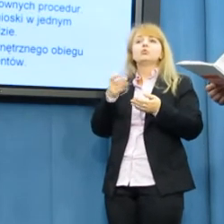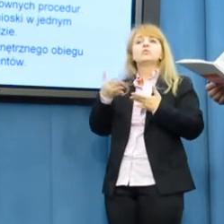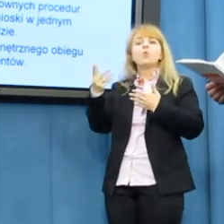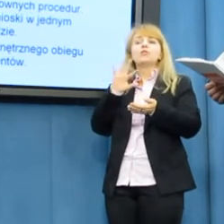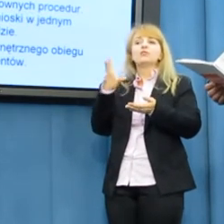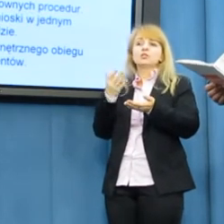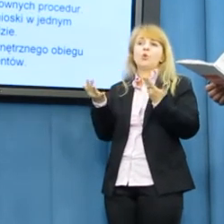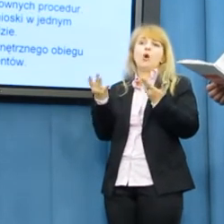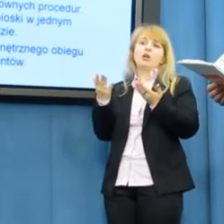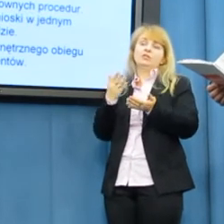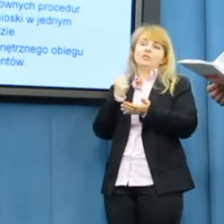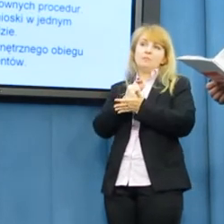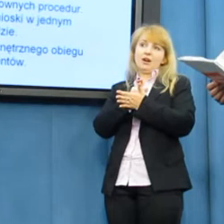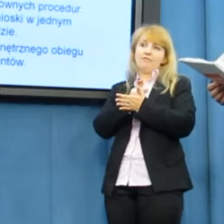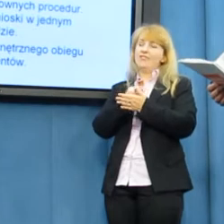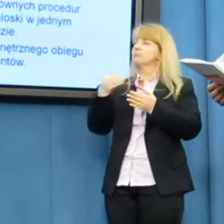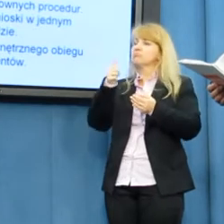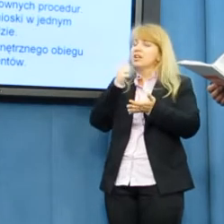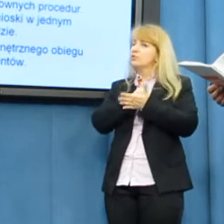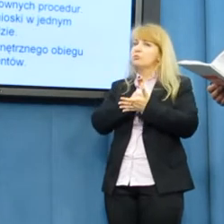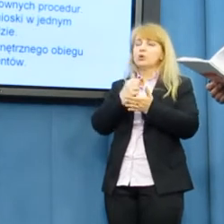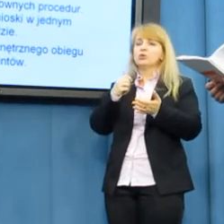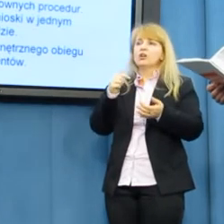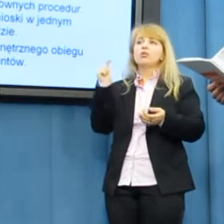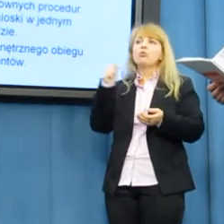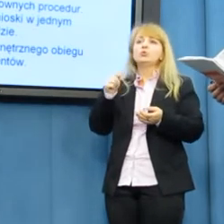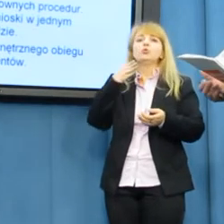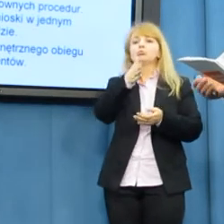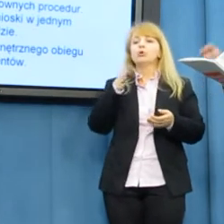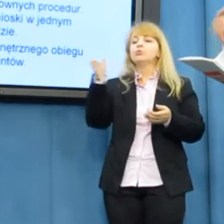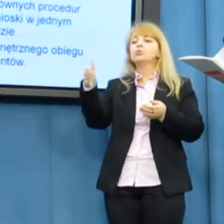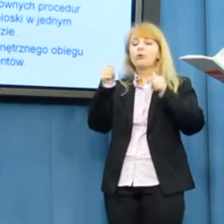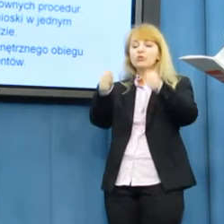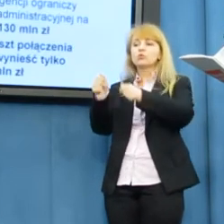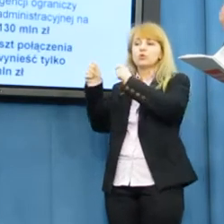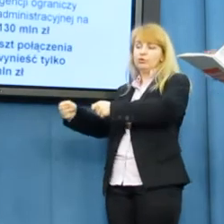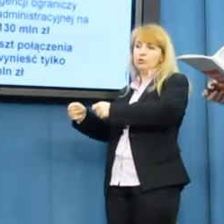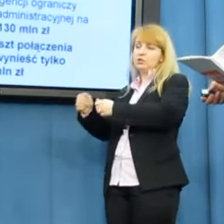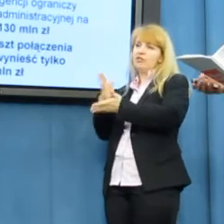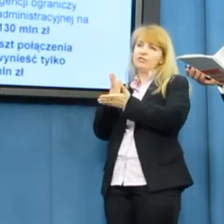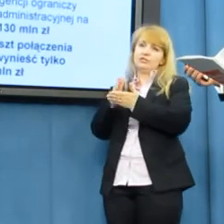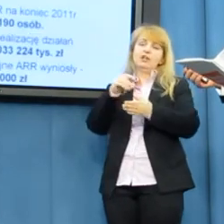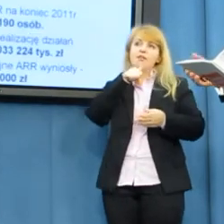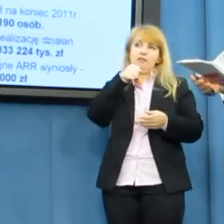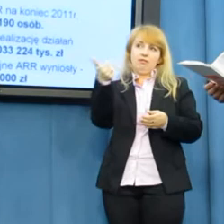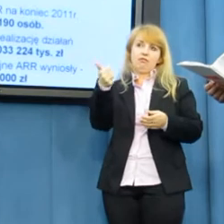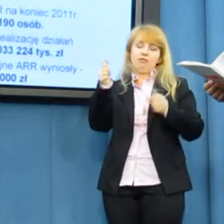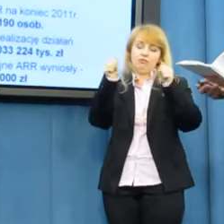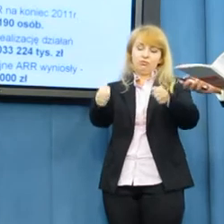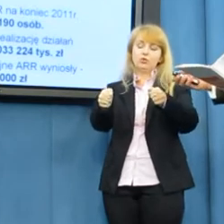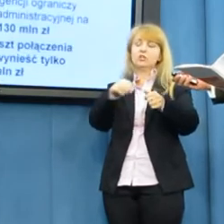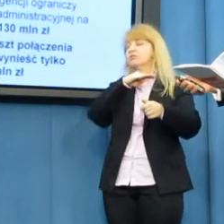odwiedzać obu urzędów, bo tak to od dzisiaj wygląda, złożą wnioski w jednym urzędzie, to